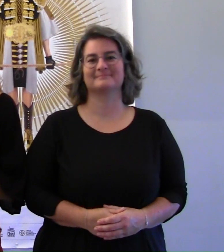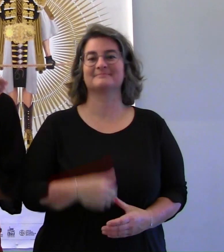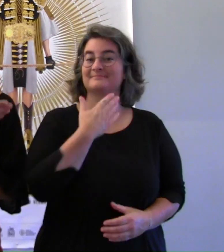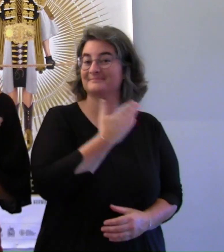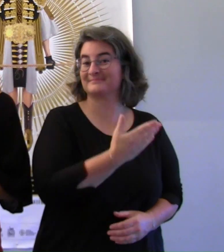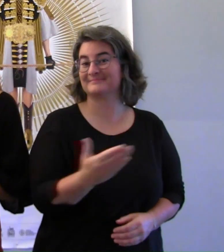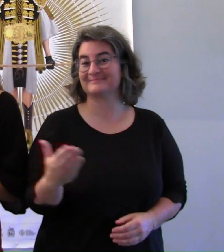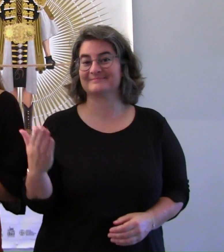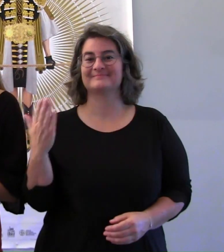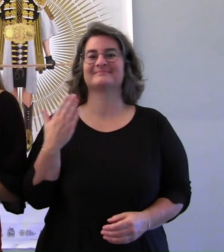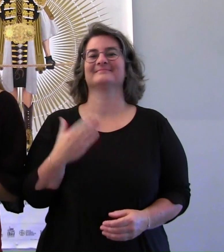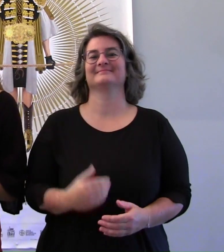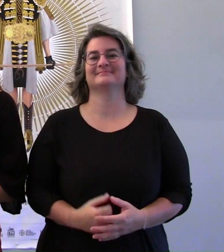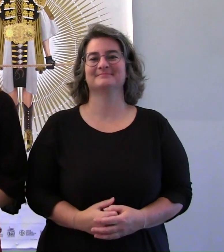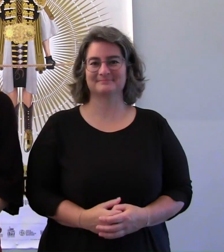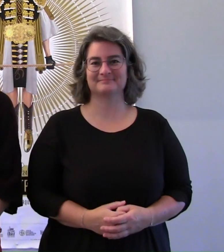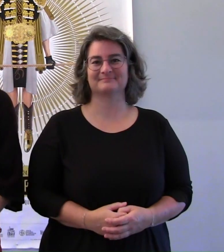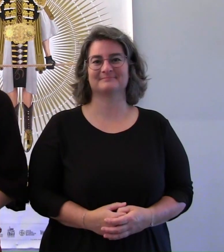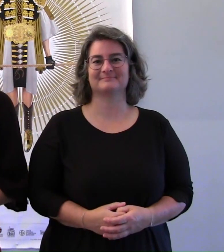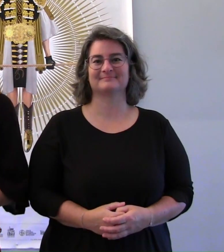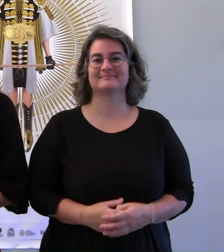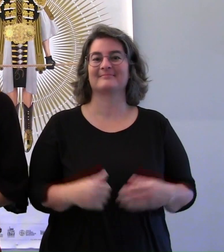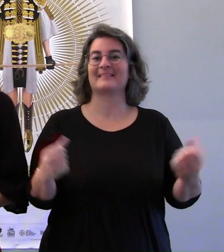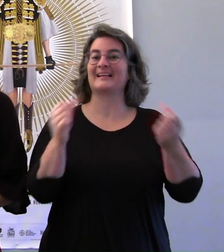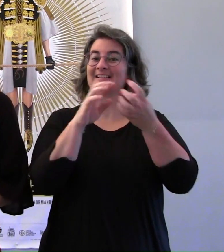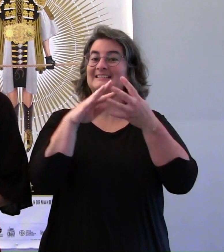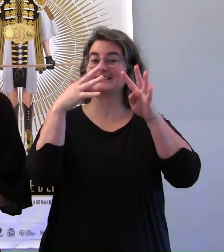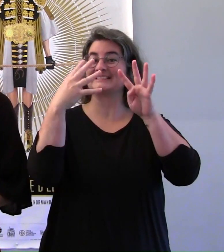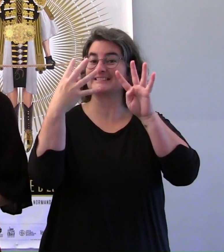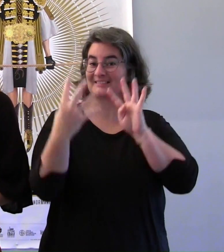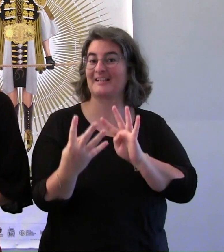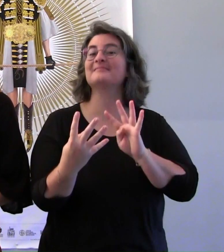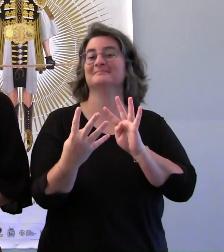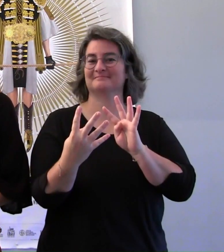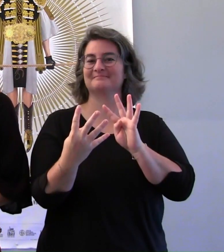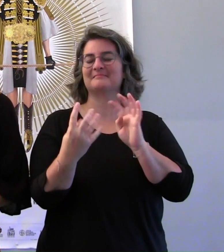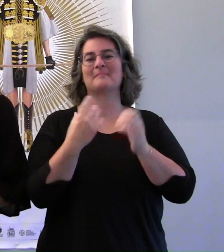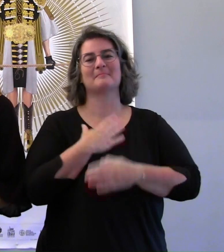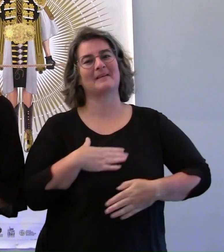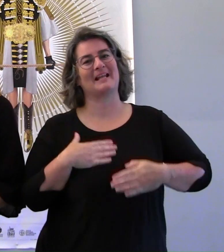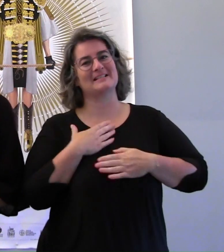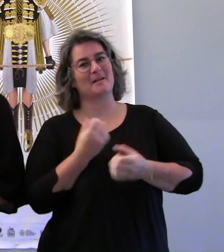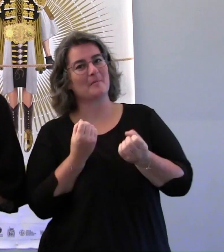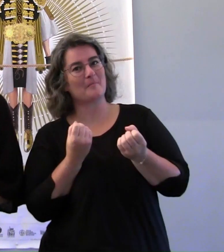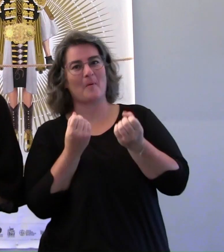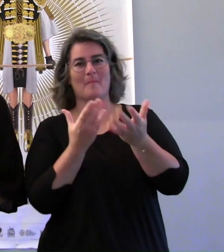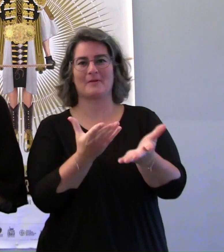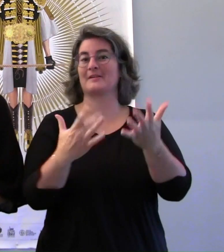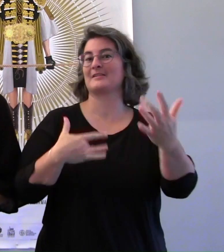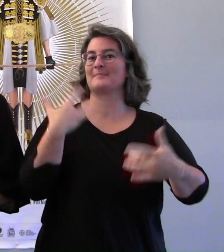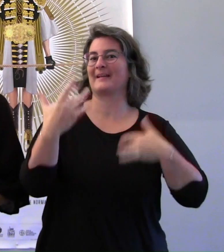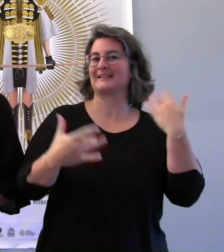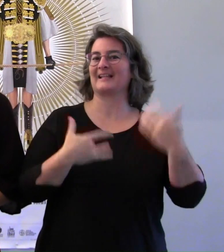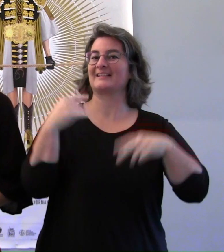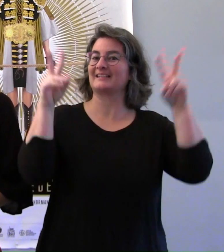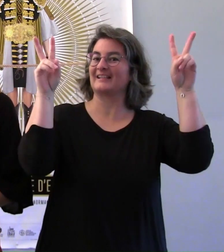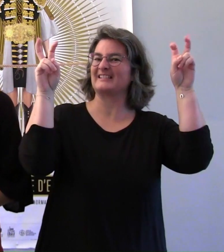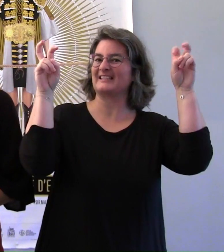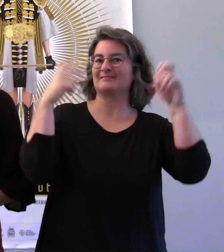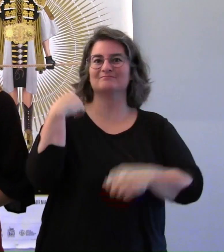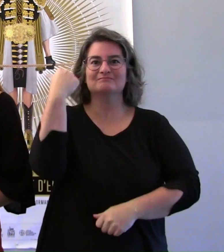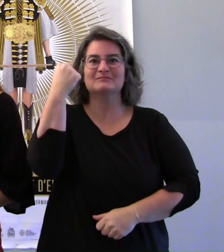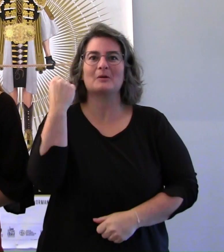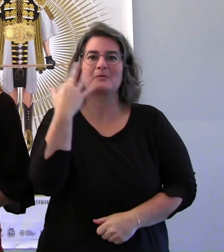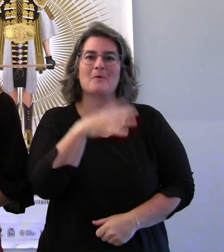Bonjour à toutes et bonjour à tous. Le Cirque Théâtre d'Elbeuf est heureux de vous présenter le spectacle Monographie